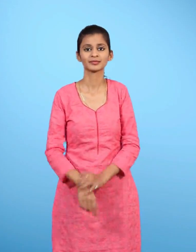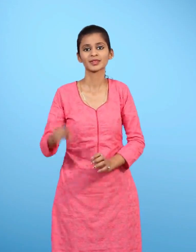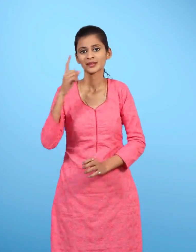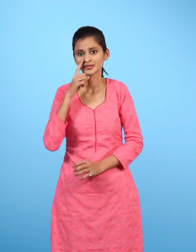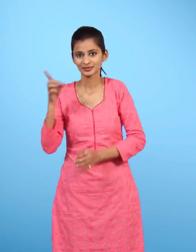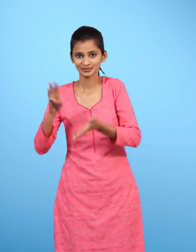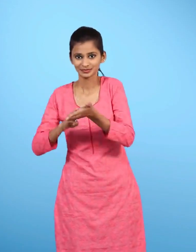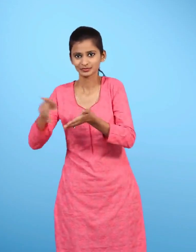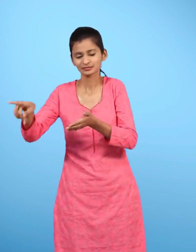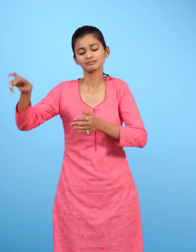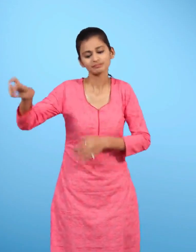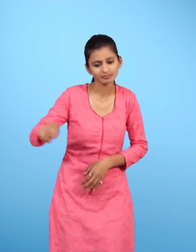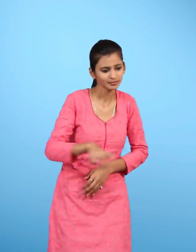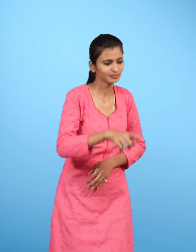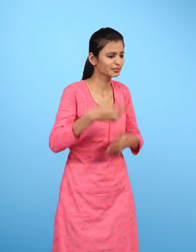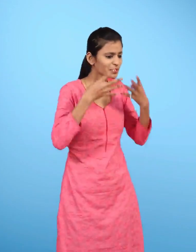मालिनी ने बिल्ली को रोते हुई देखा